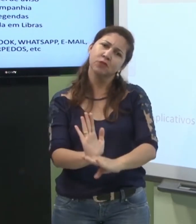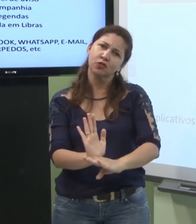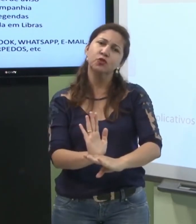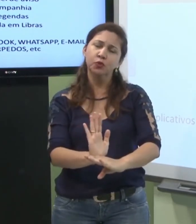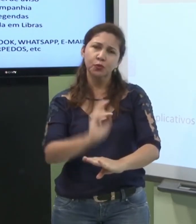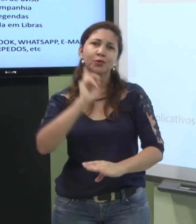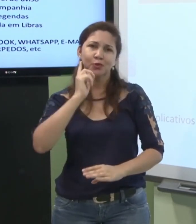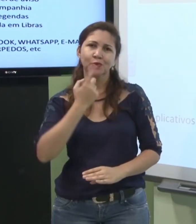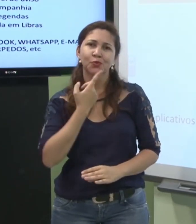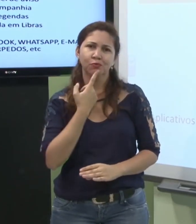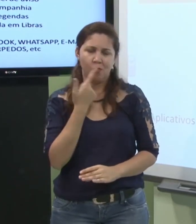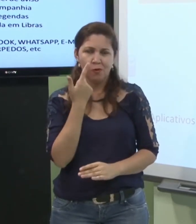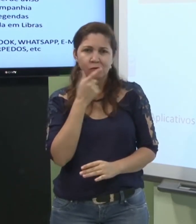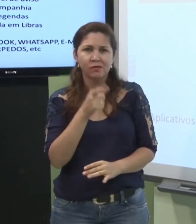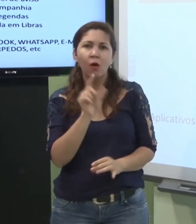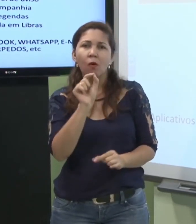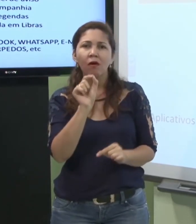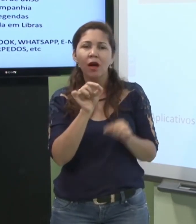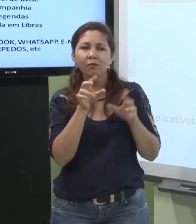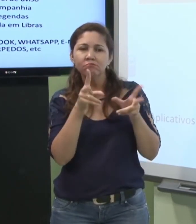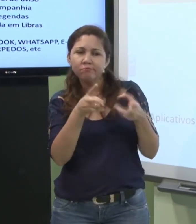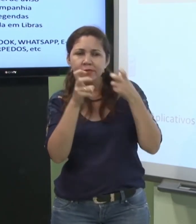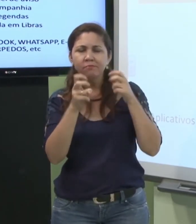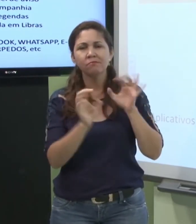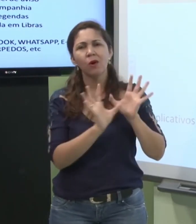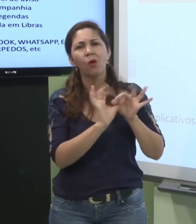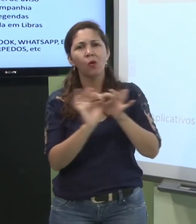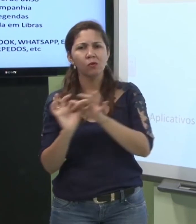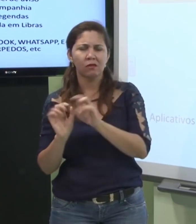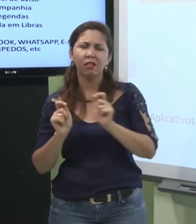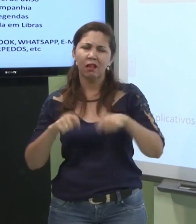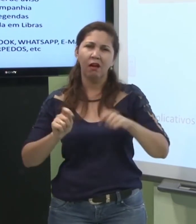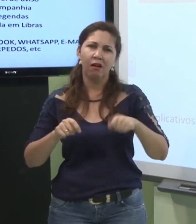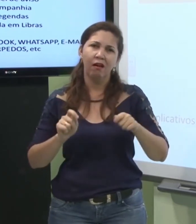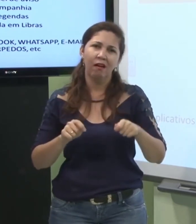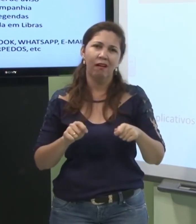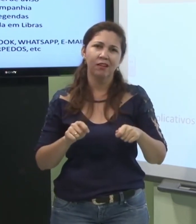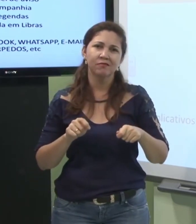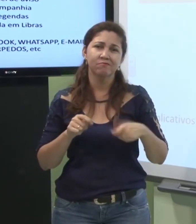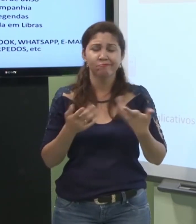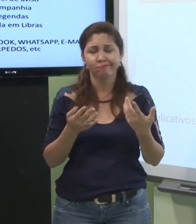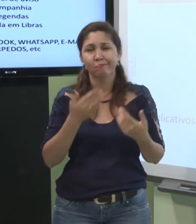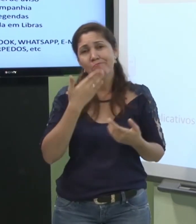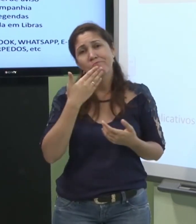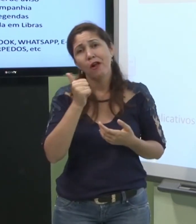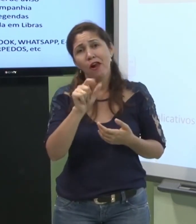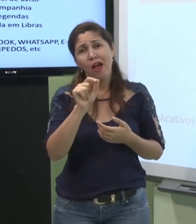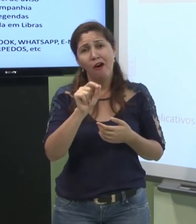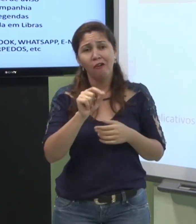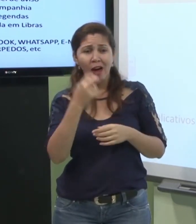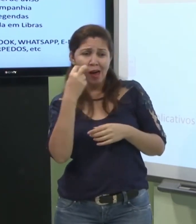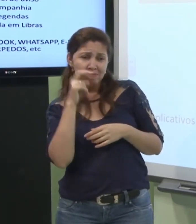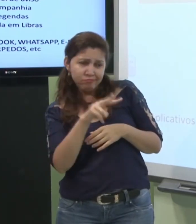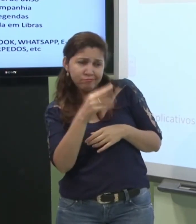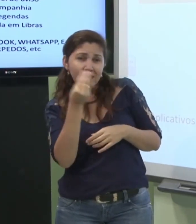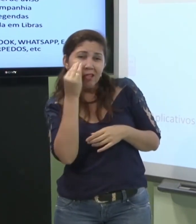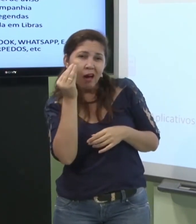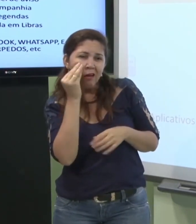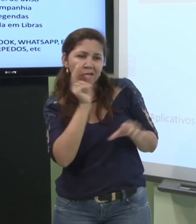alguns sinais, algumas palavras ali. Eu tento fazer a legenda. melhor